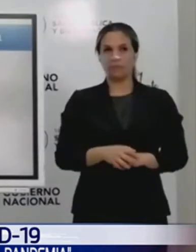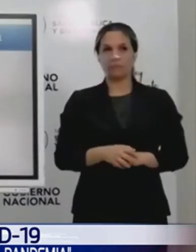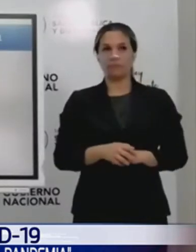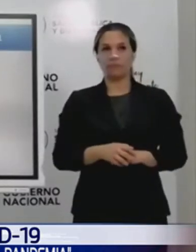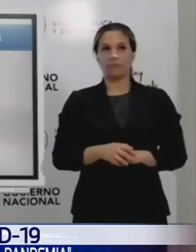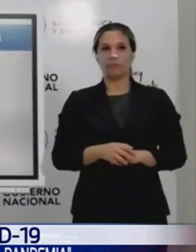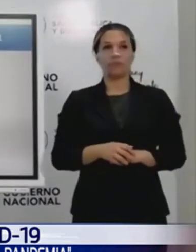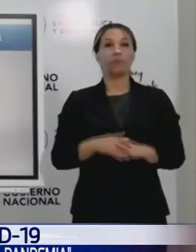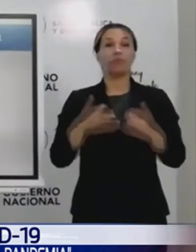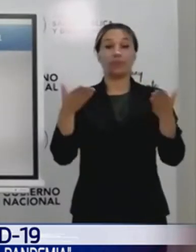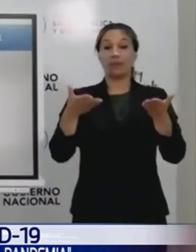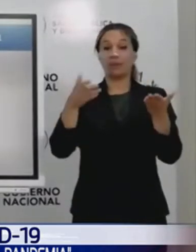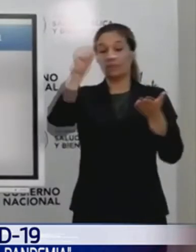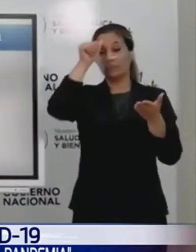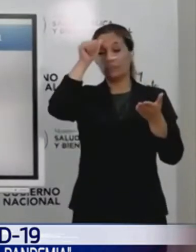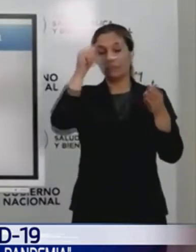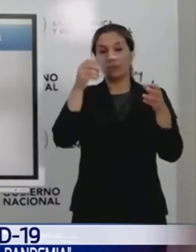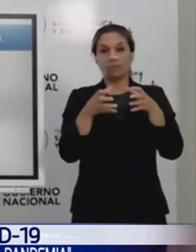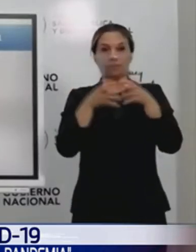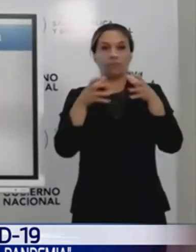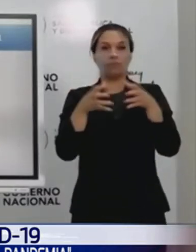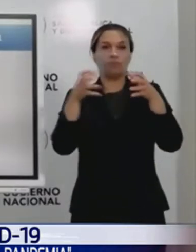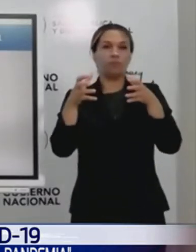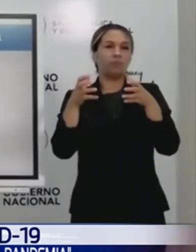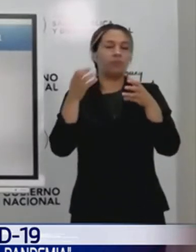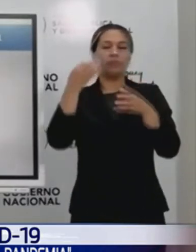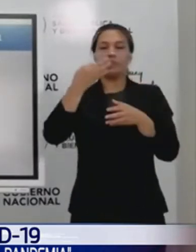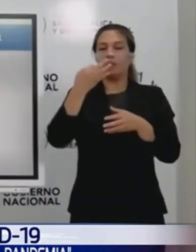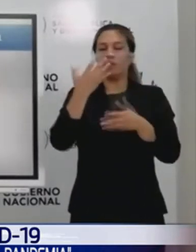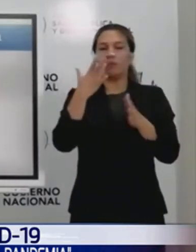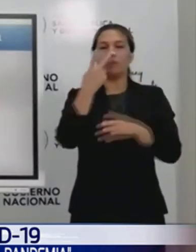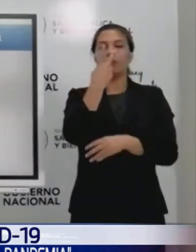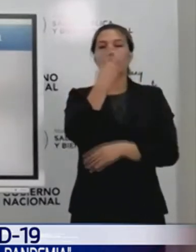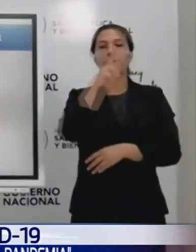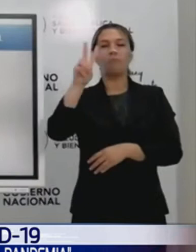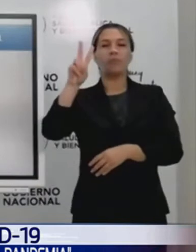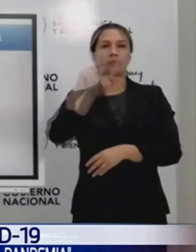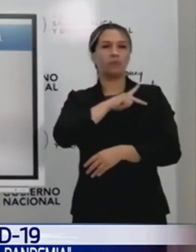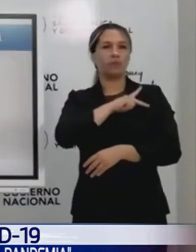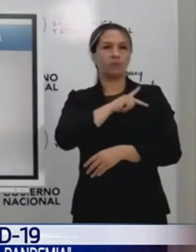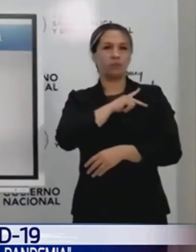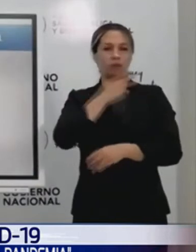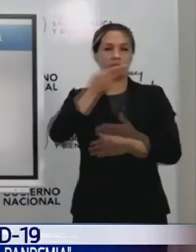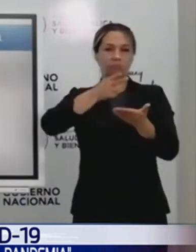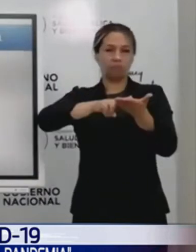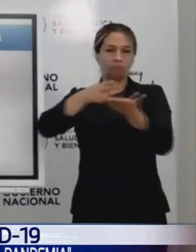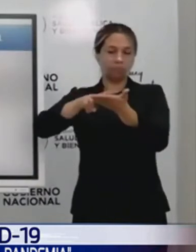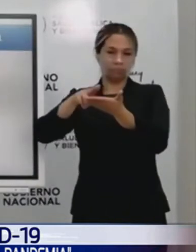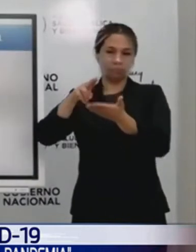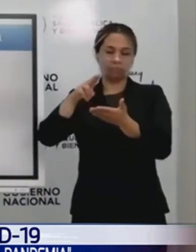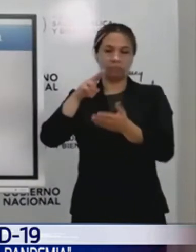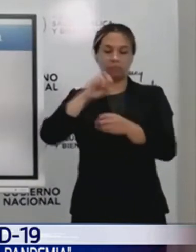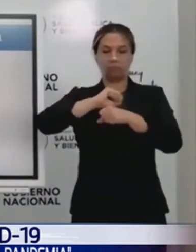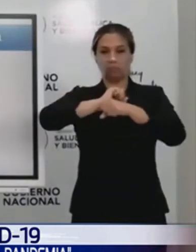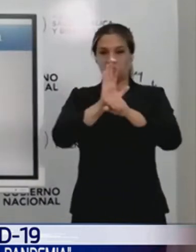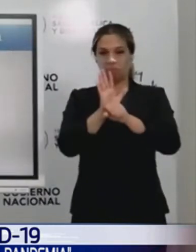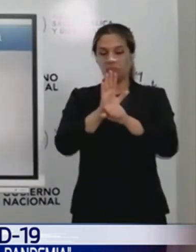Estamos acercándonos a este ritmo. Es muy probable que superemos los 2.000 fallecidos para fin de año o antes del fin de año.